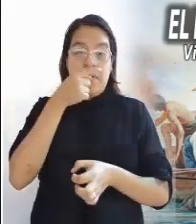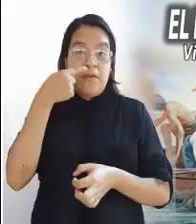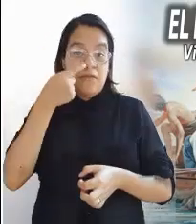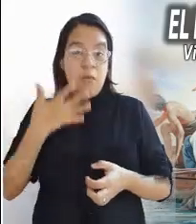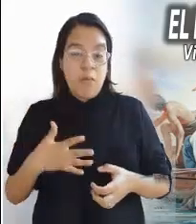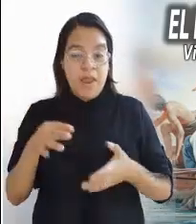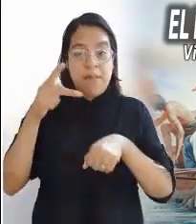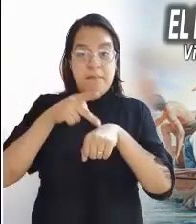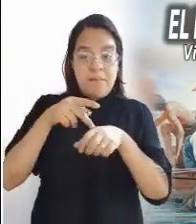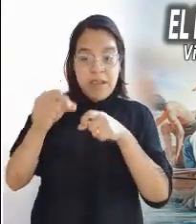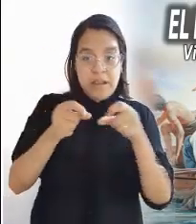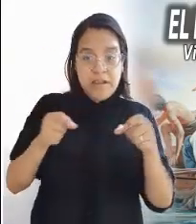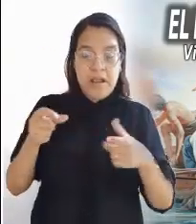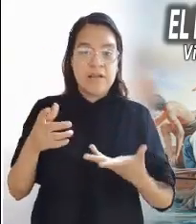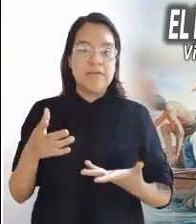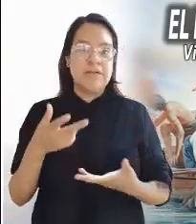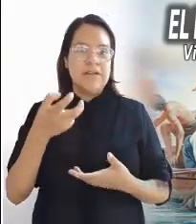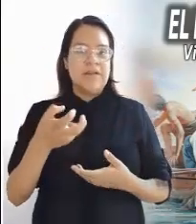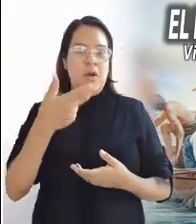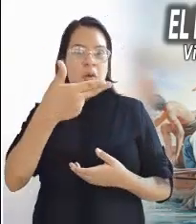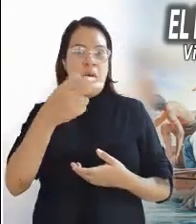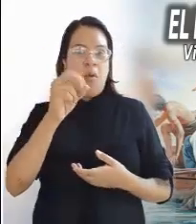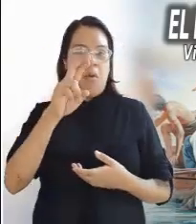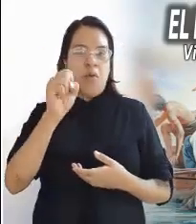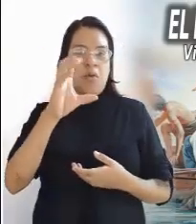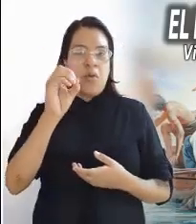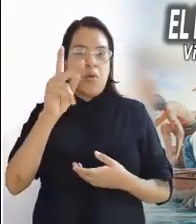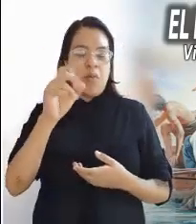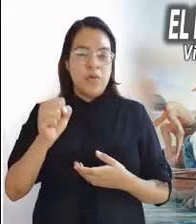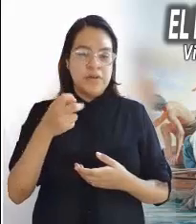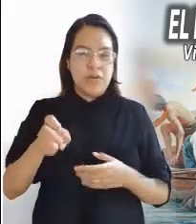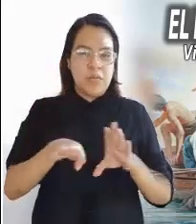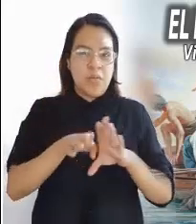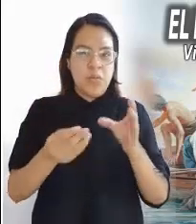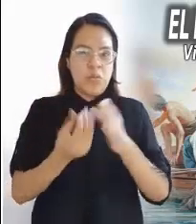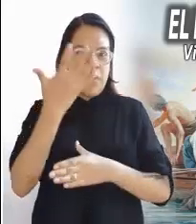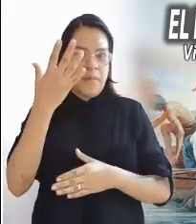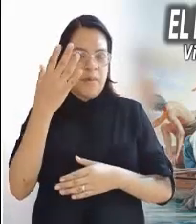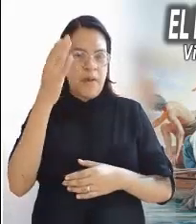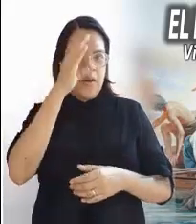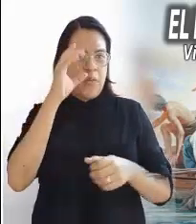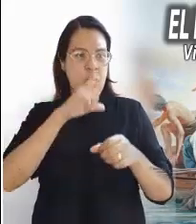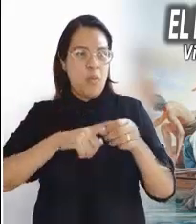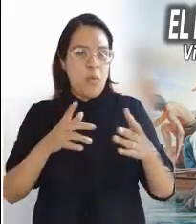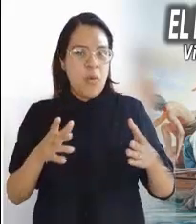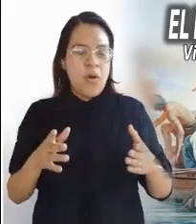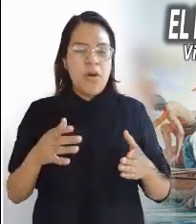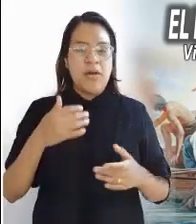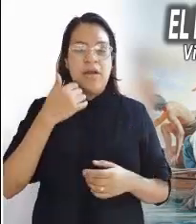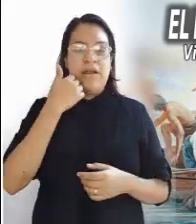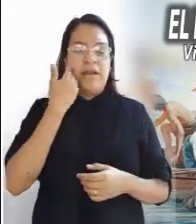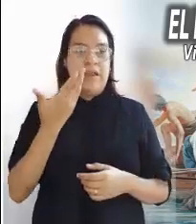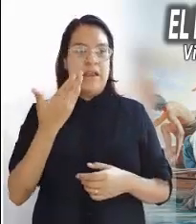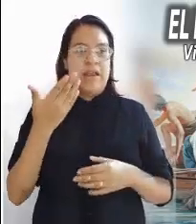piedras y perfumes, son solamente algunos de los innumerables objetos de un nuevo culto que se basa en